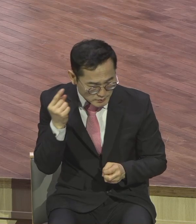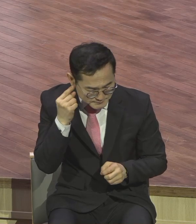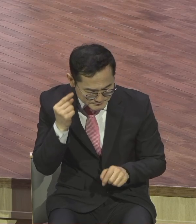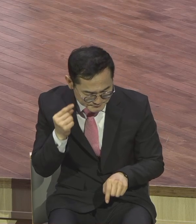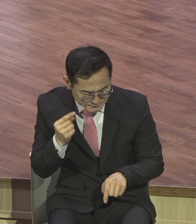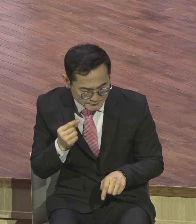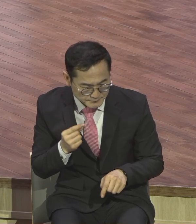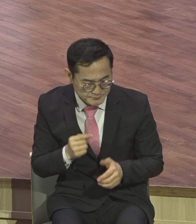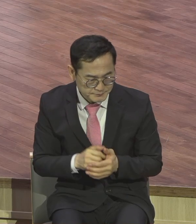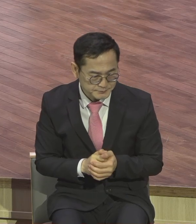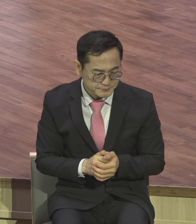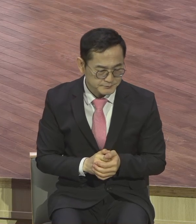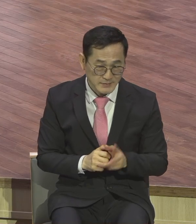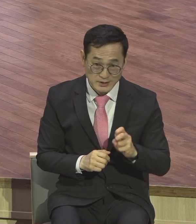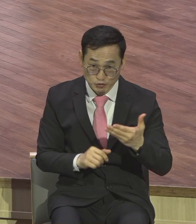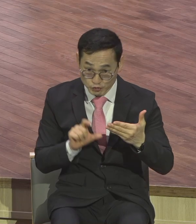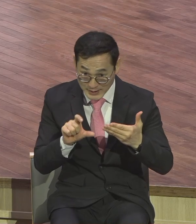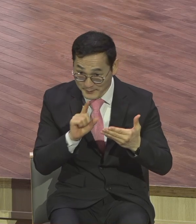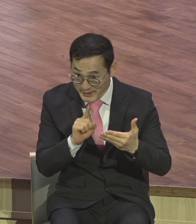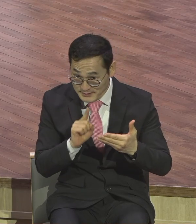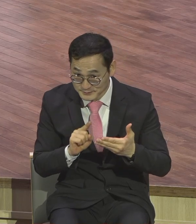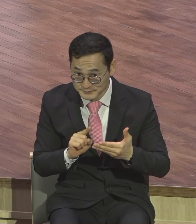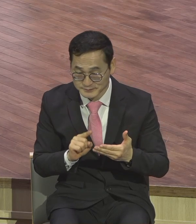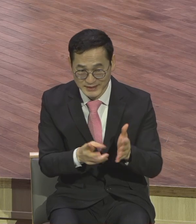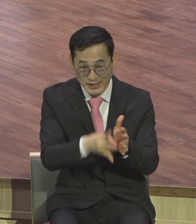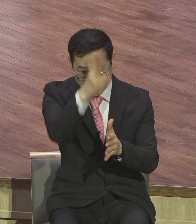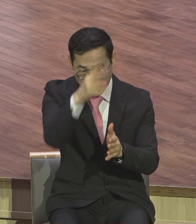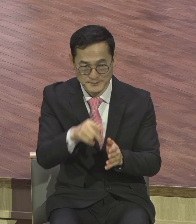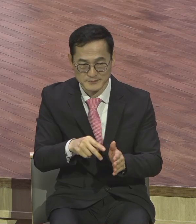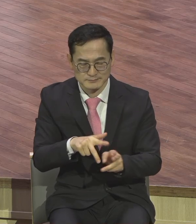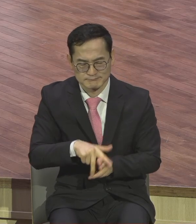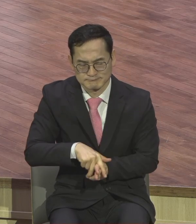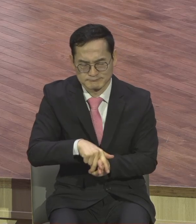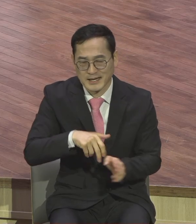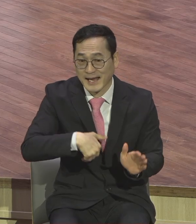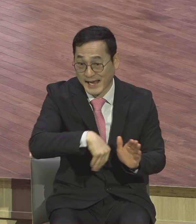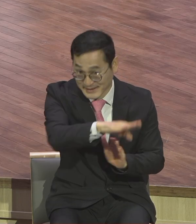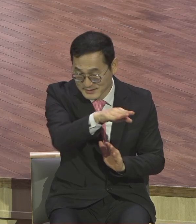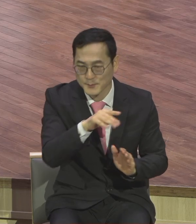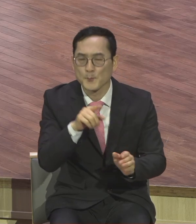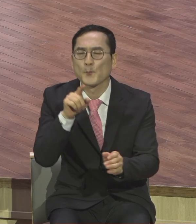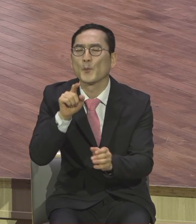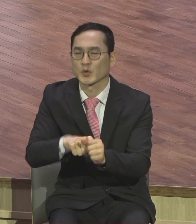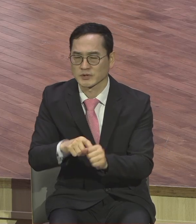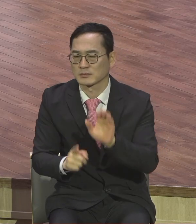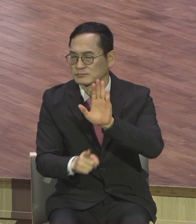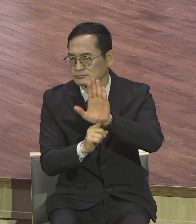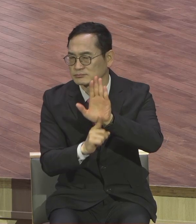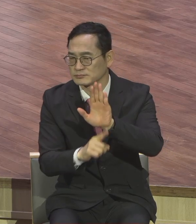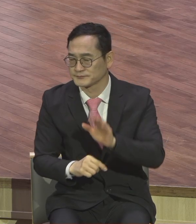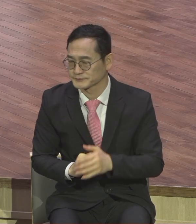가시는 목적을 친히 말씀하고 계세요 보라 우리가 예루살렘에 올라가노니 인자가